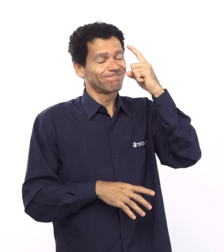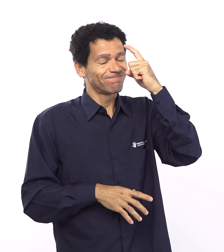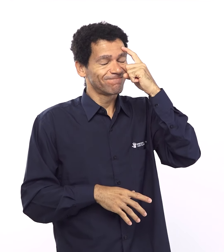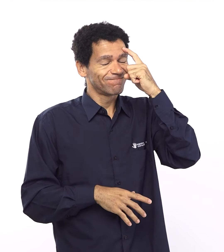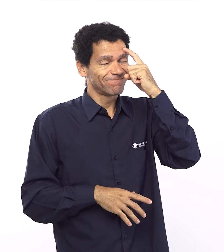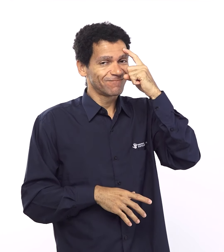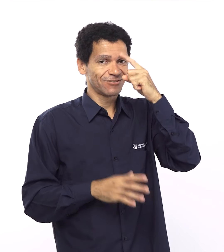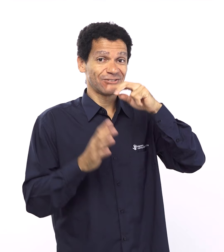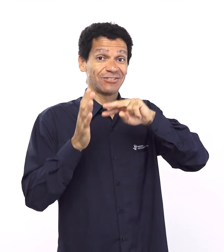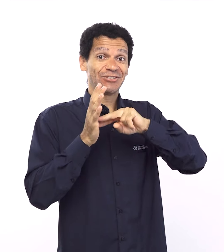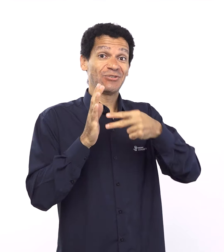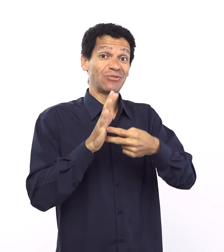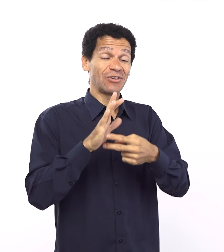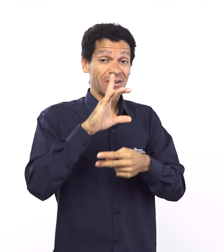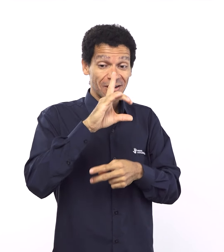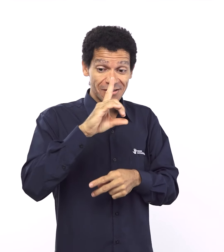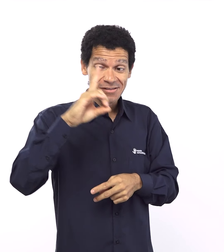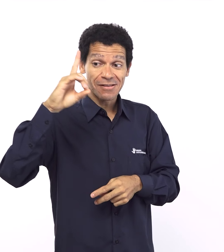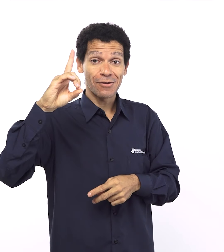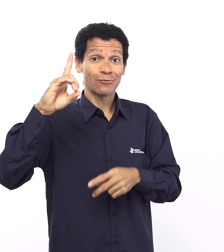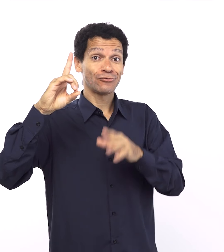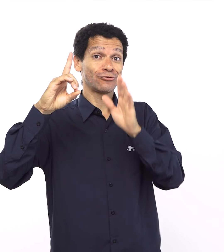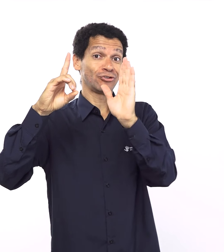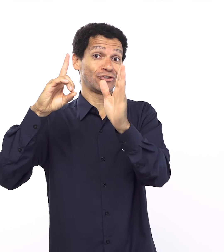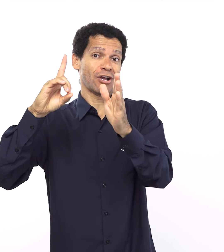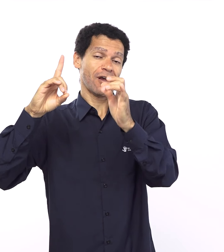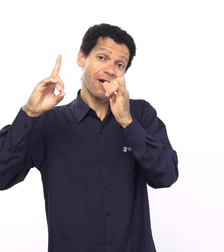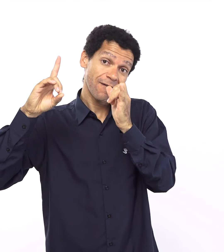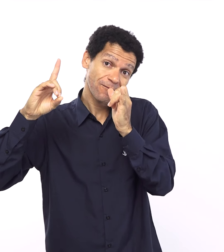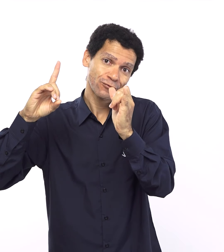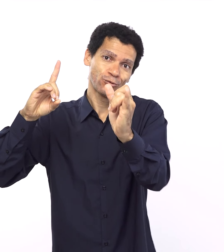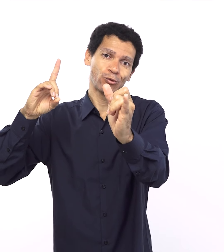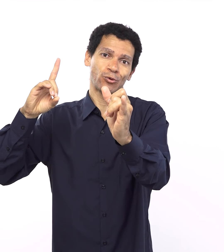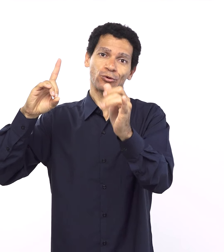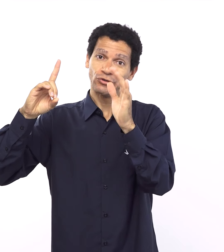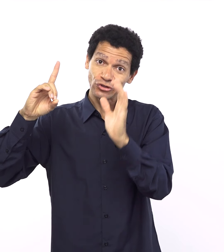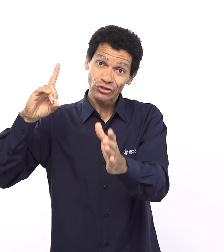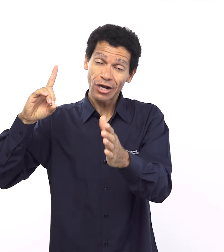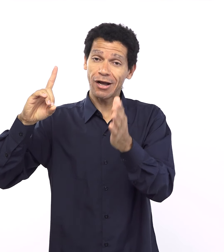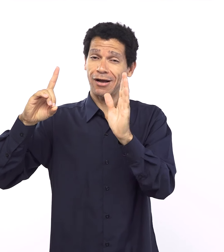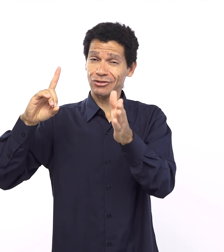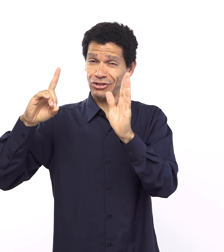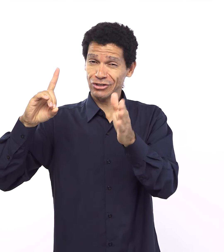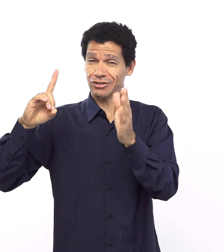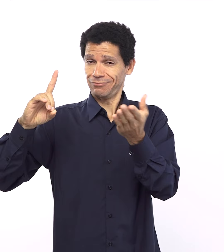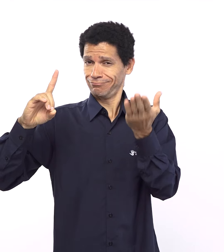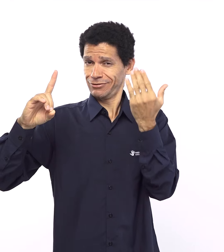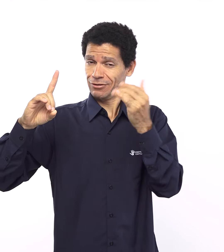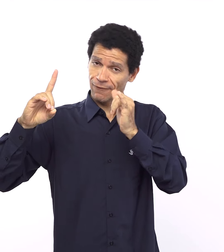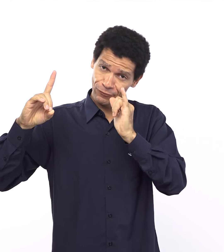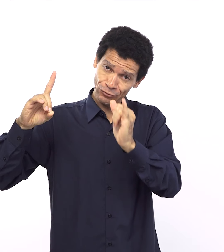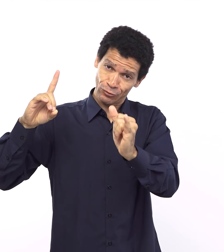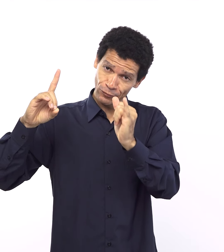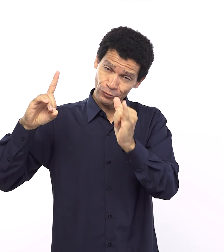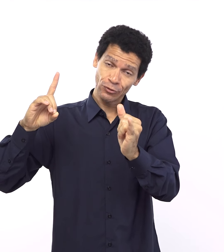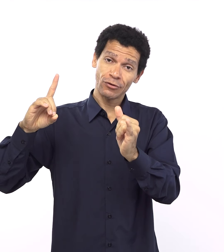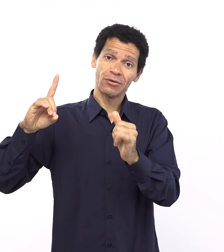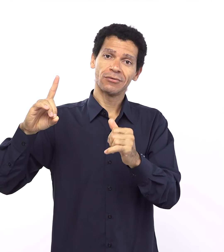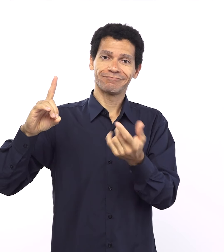serviam para acordar o povo eram anúncios olha volta volta e mesmo quando já chegou no último anúncio ele falava olha mas mesmo assim